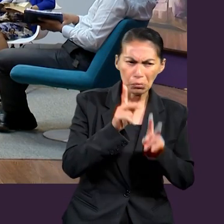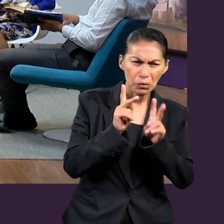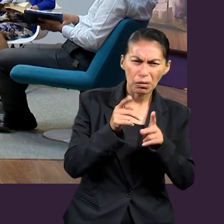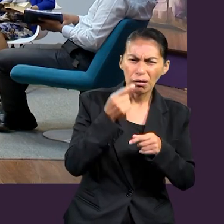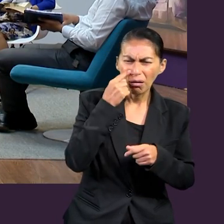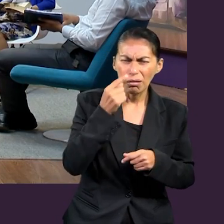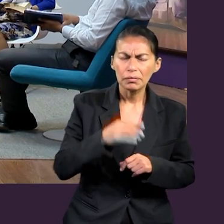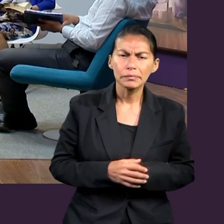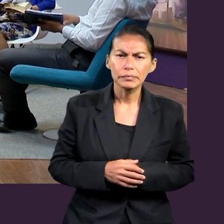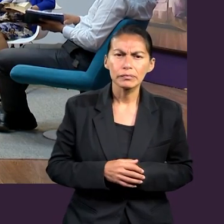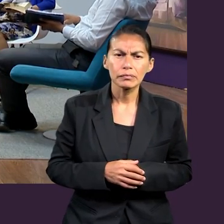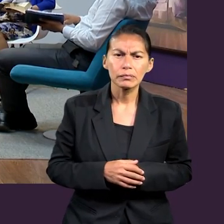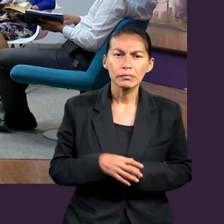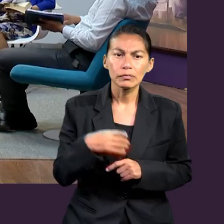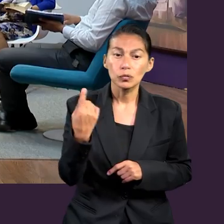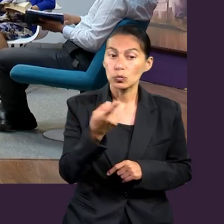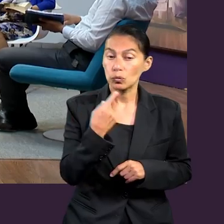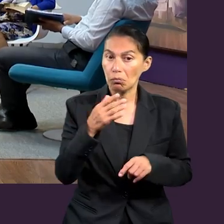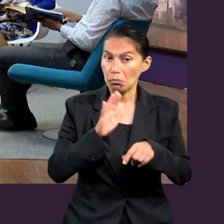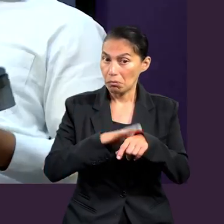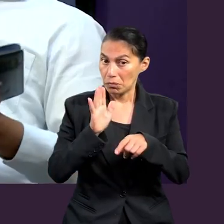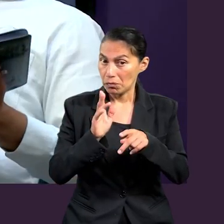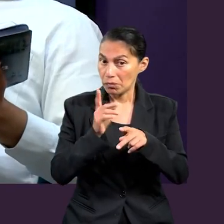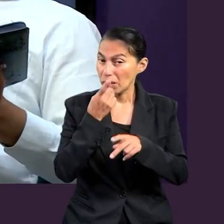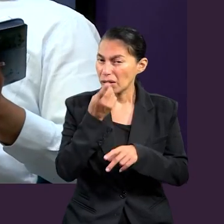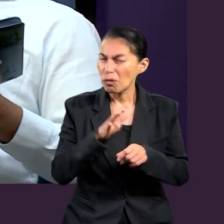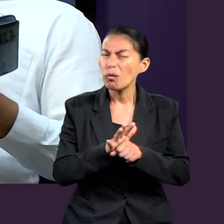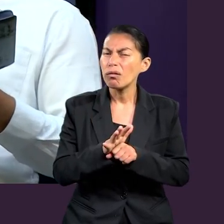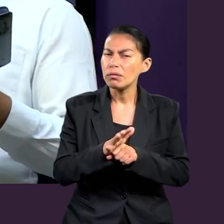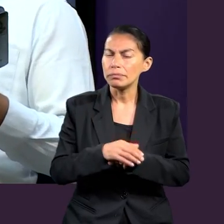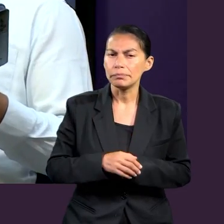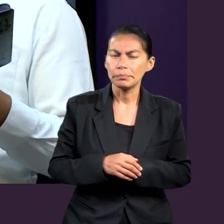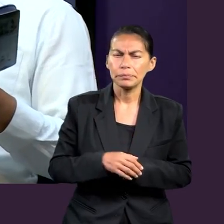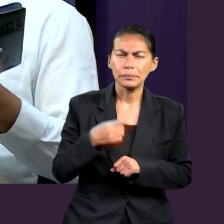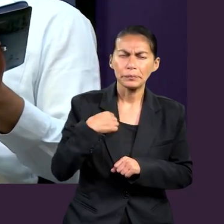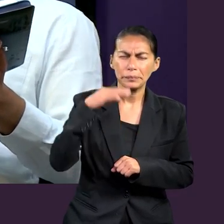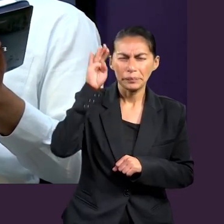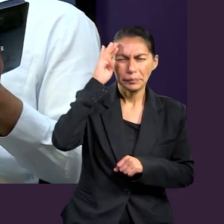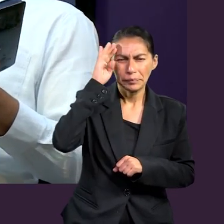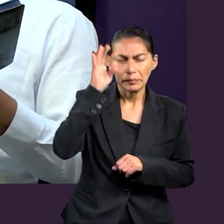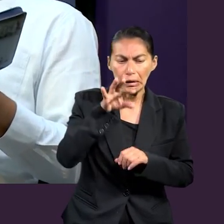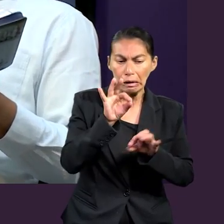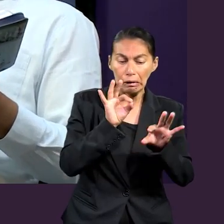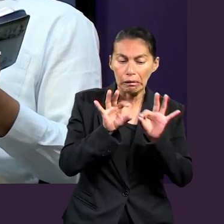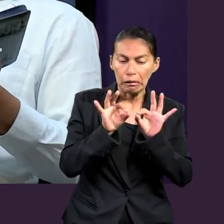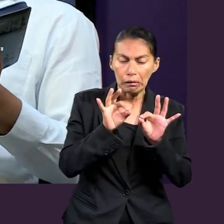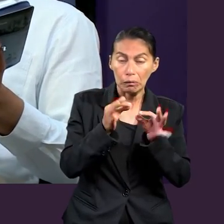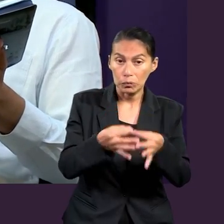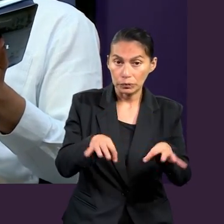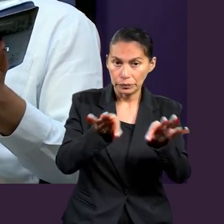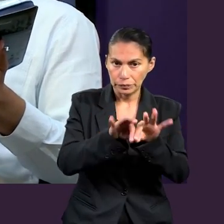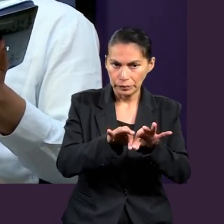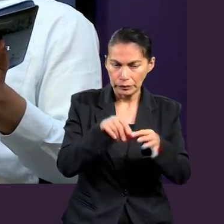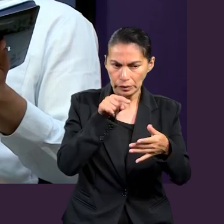¿Qué más podemos decir al respecto? Quiero resaltar algunos puntos importantes de esta parte del texto.